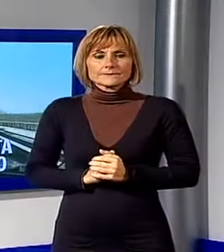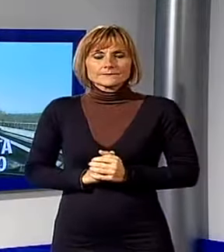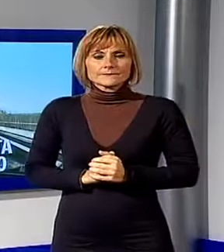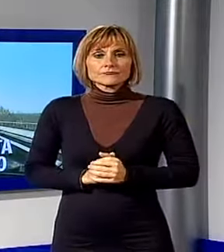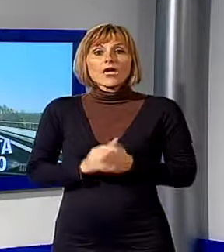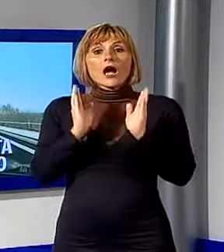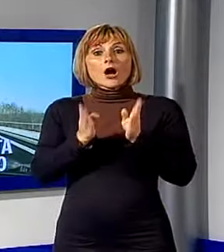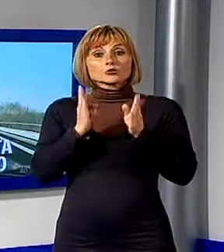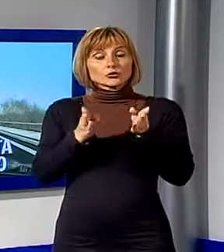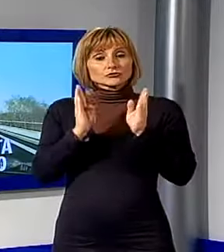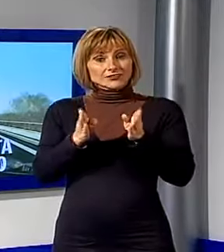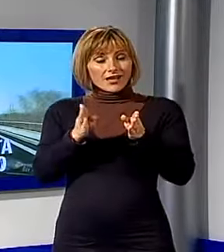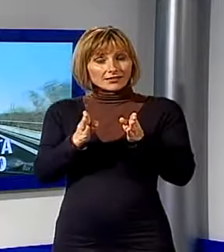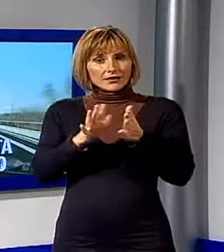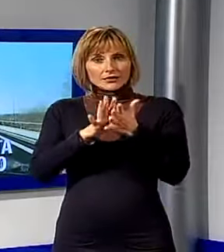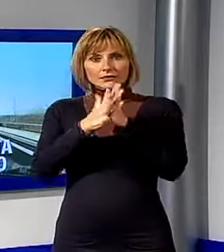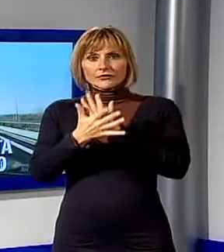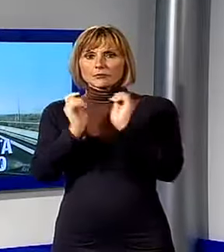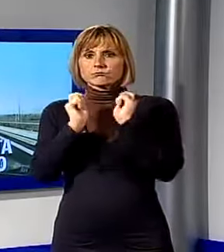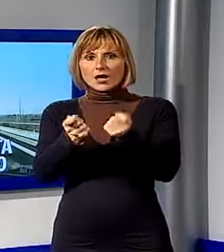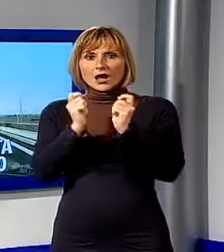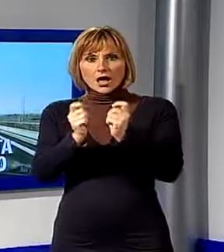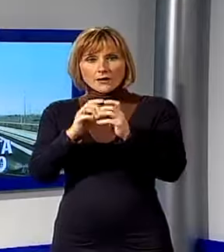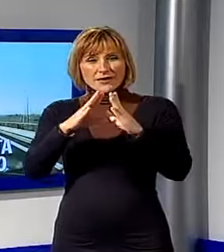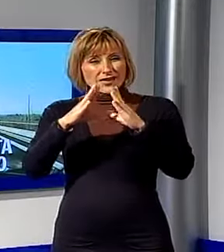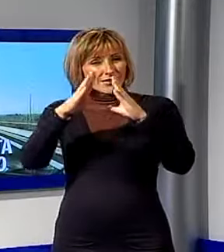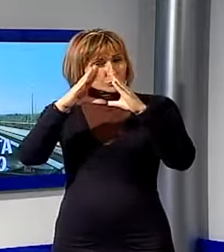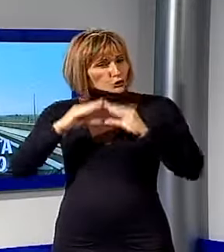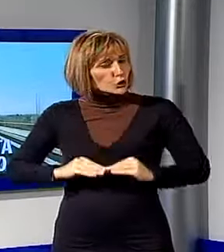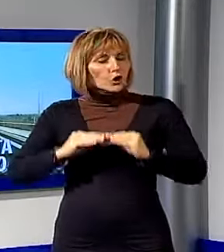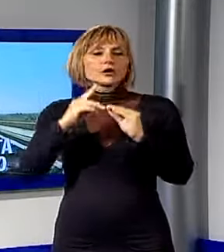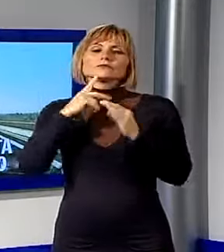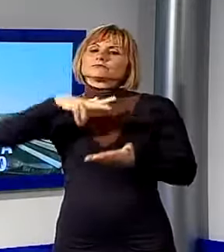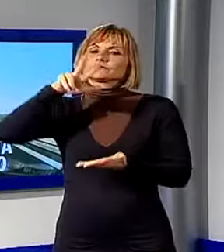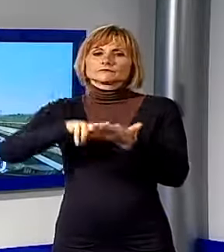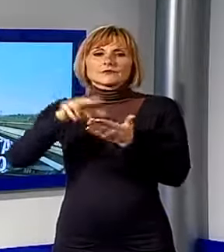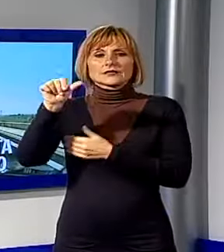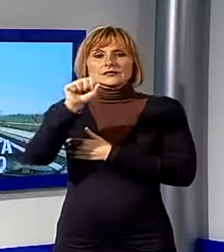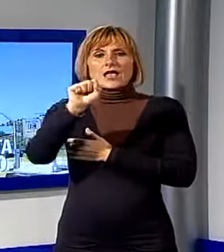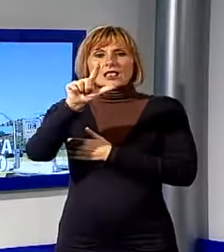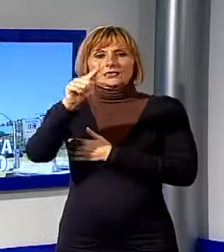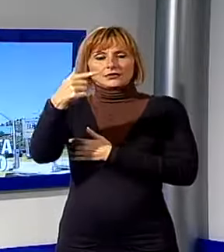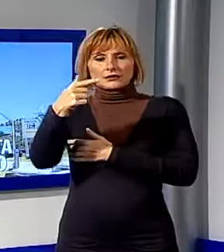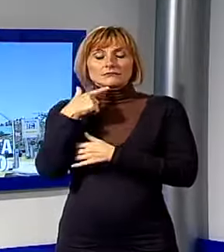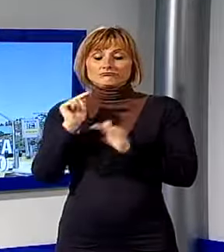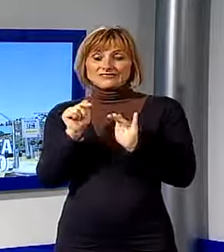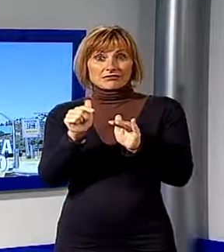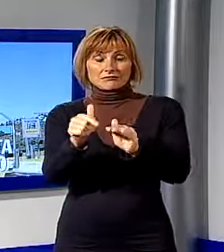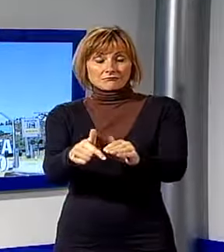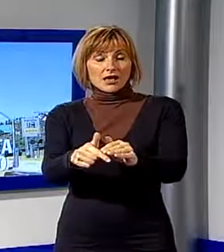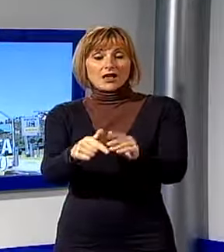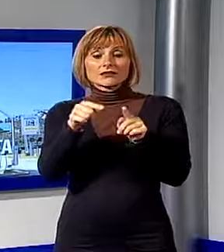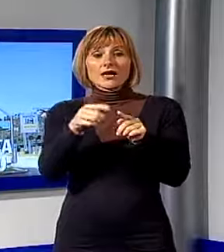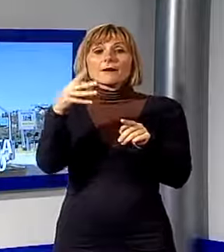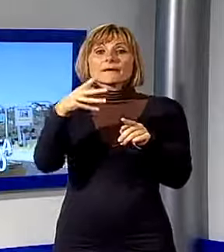La bretella diventa tutta a pagamento. Lo hanno confermato i vertici salt. Tra poche settimane si pagherà anche per